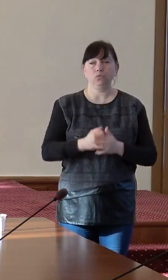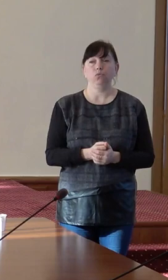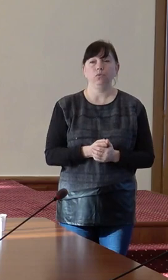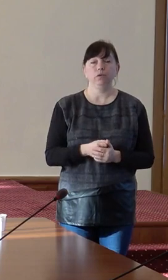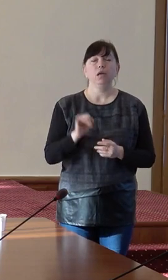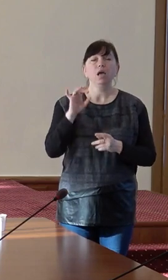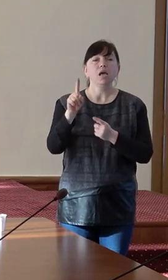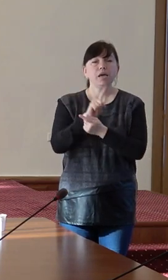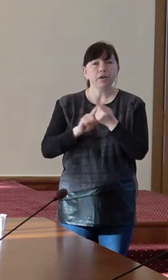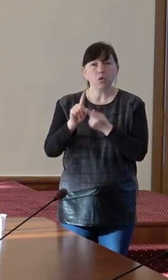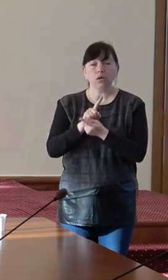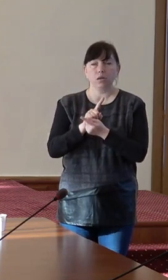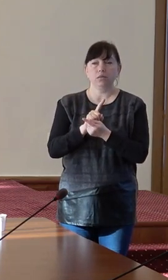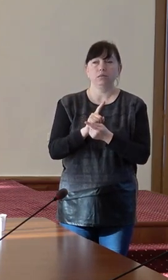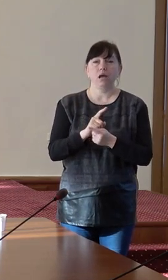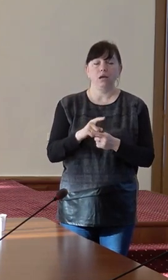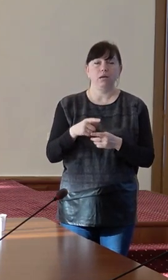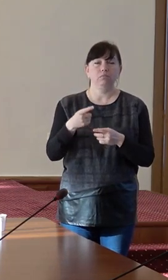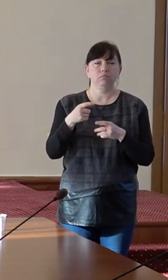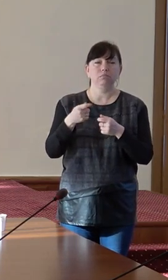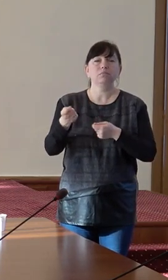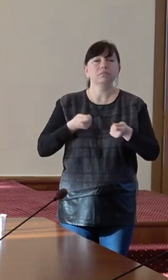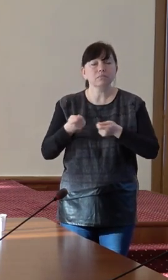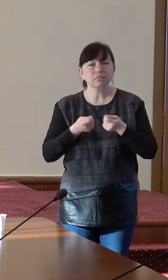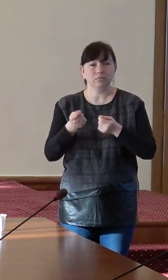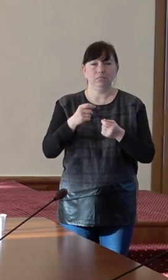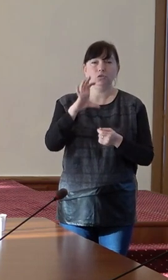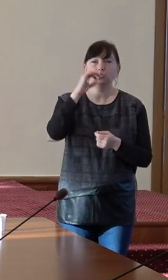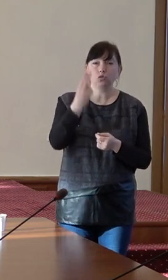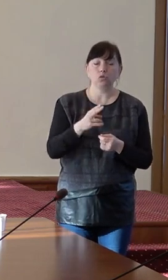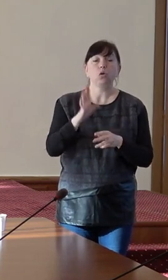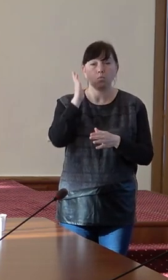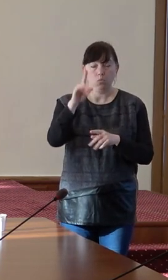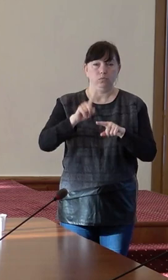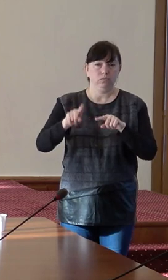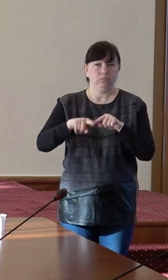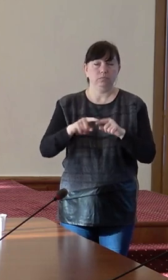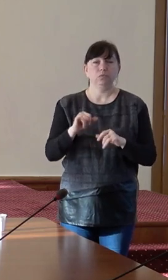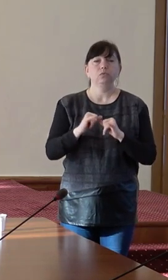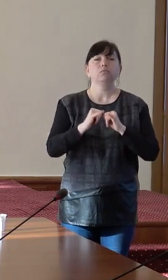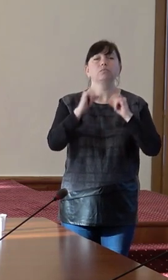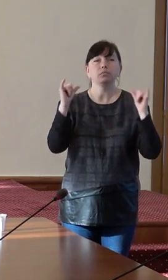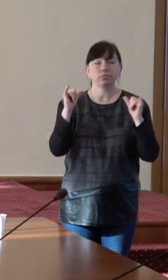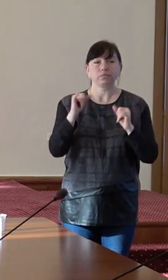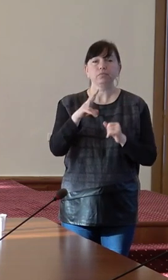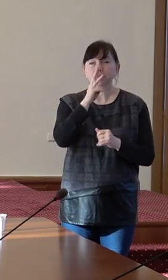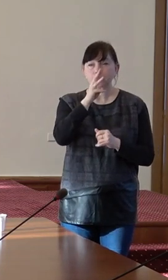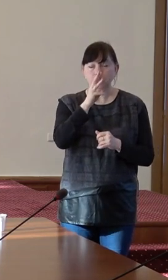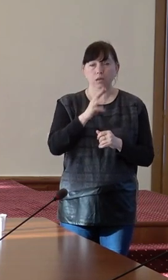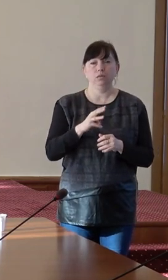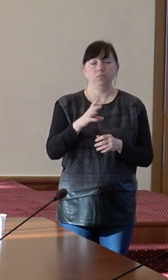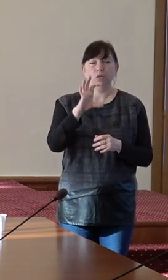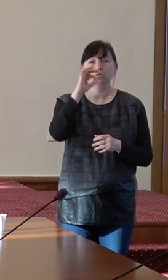reorganizarea directilor de asistență socială se va produce cât de curând majorarea claselor de salarizare pentru